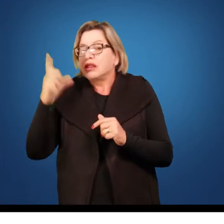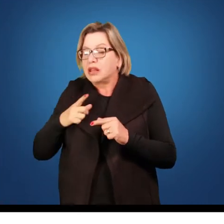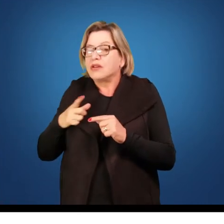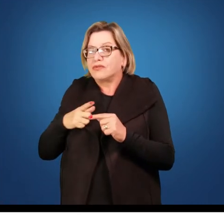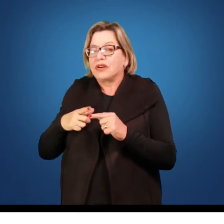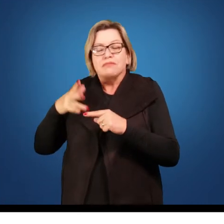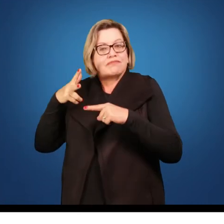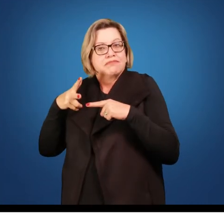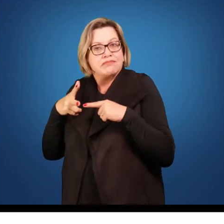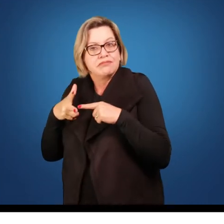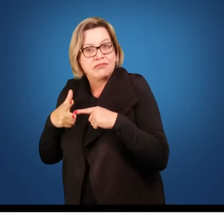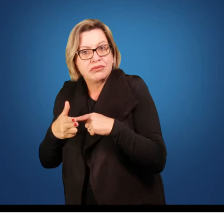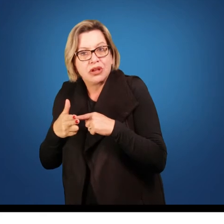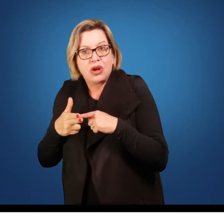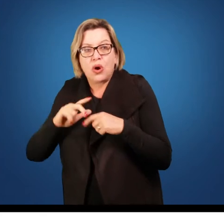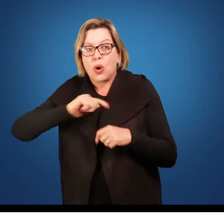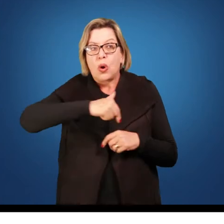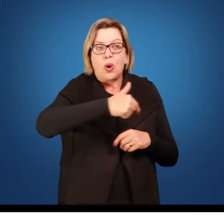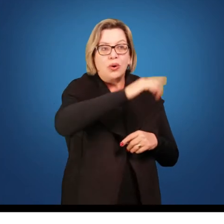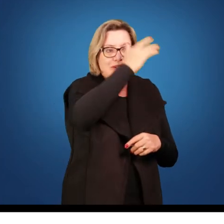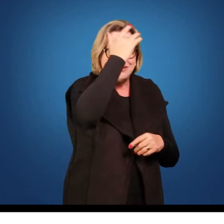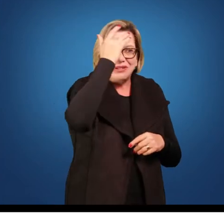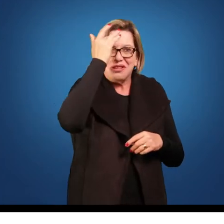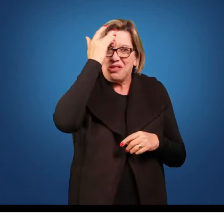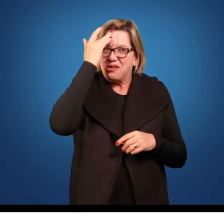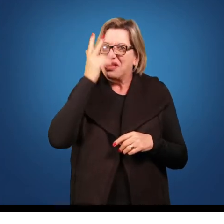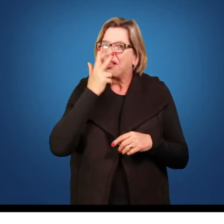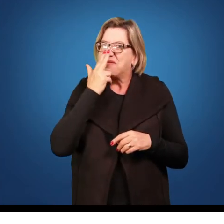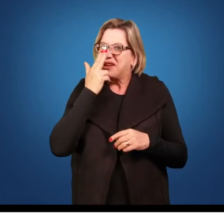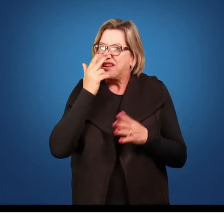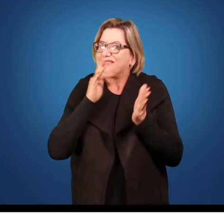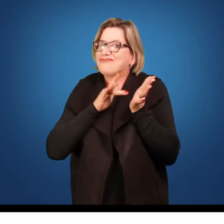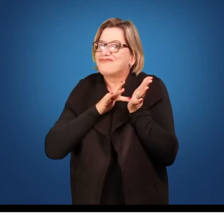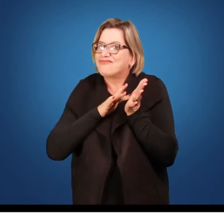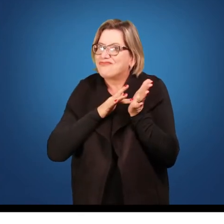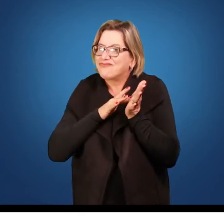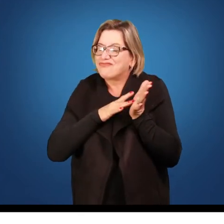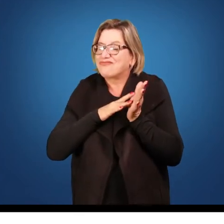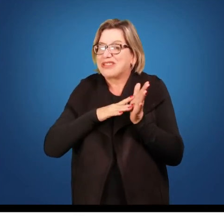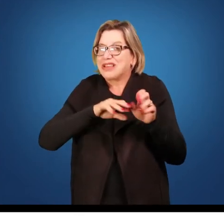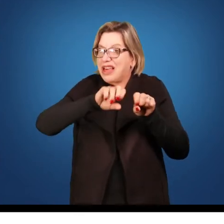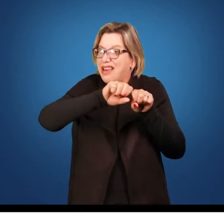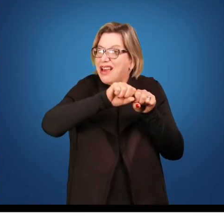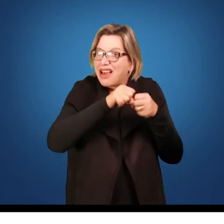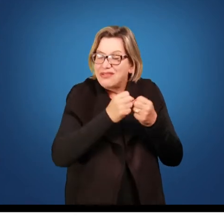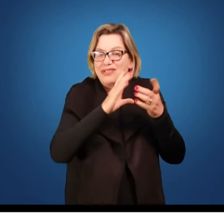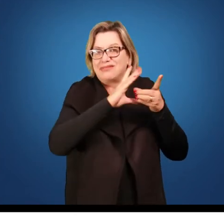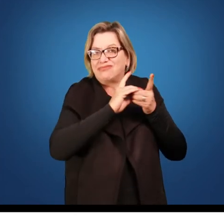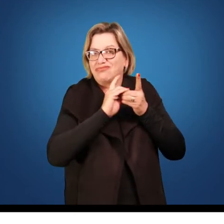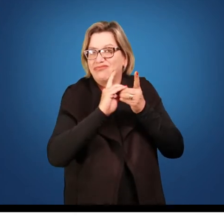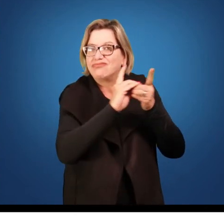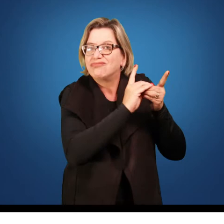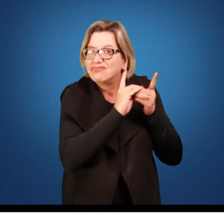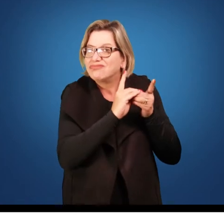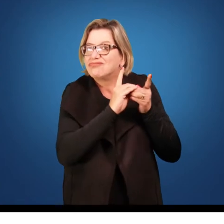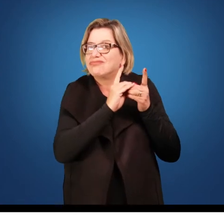normal. Para outros, um golpe, para outros, uma ruptura democrática, causando